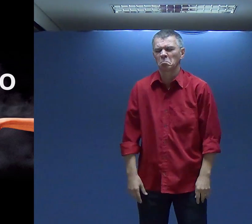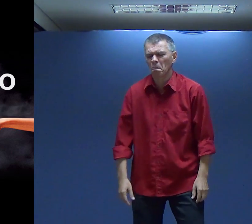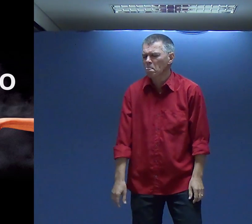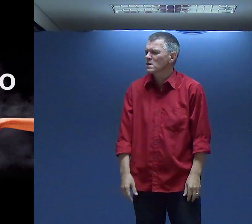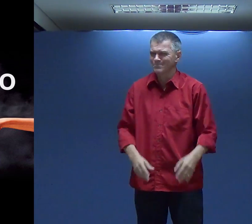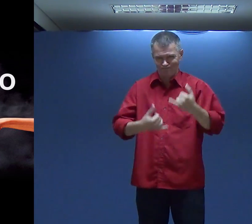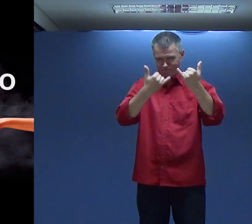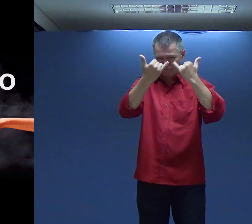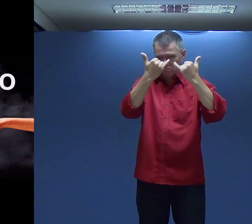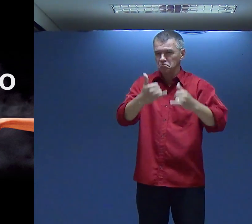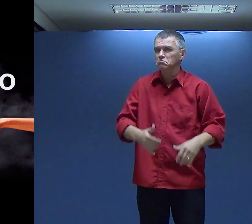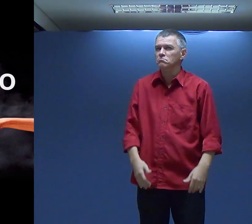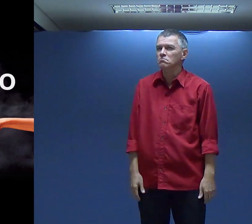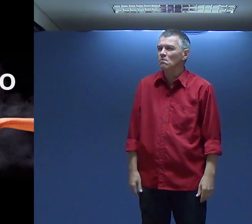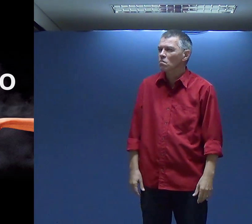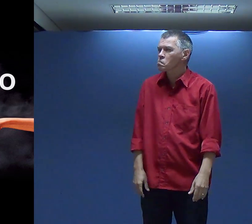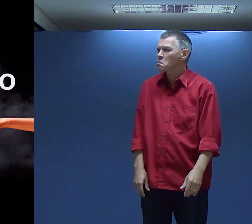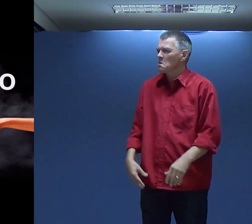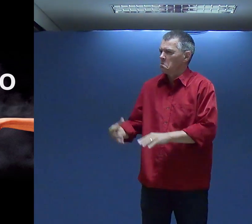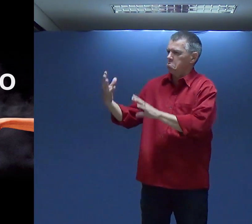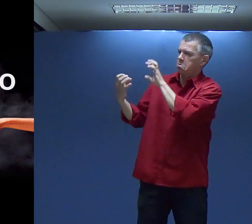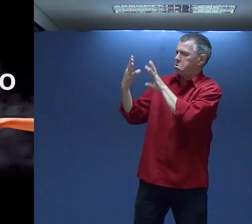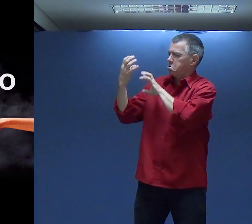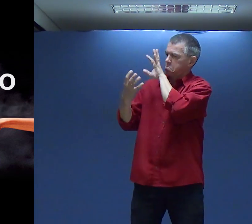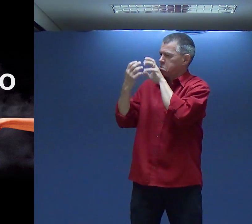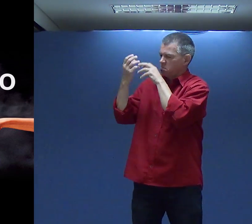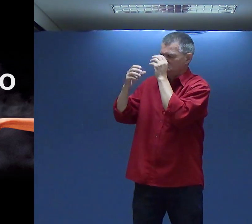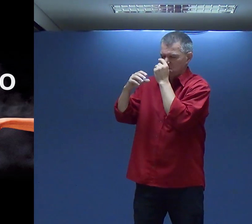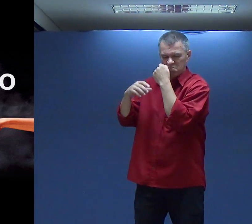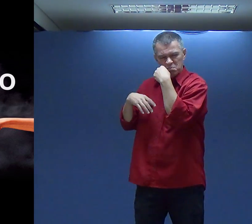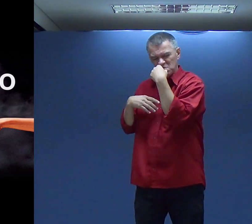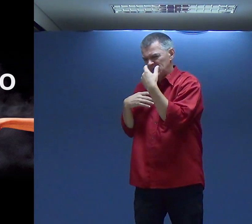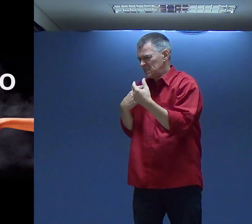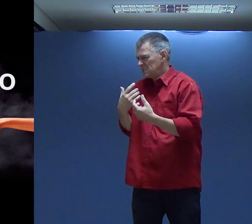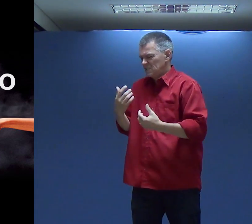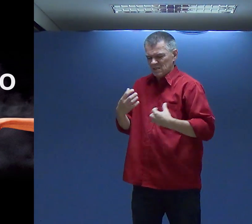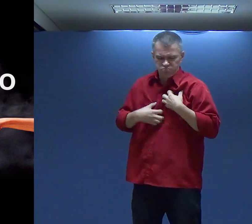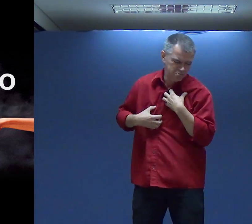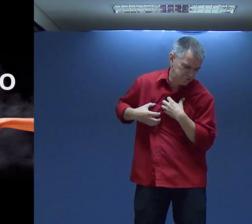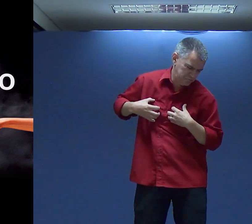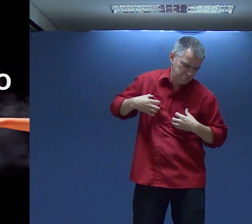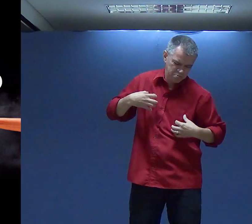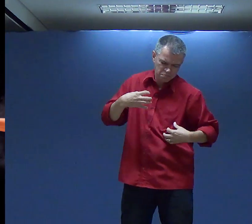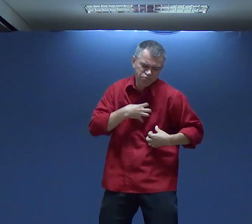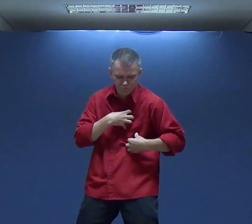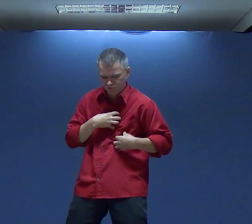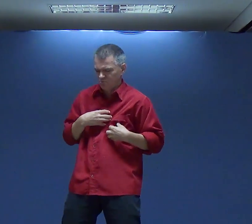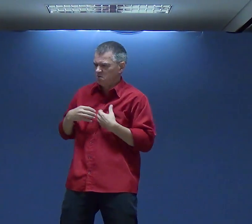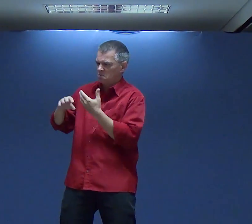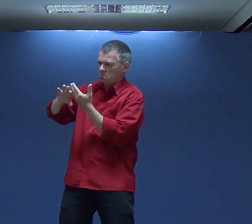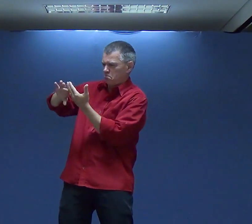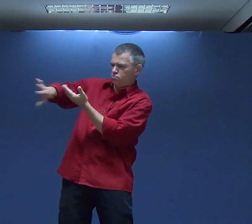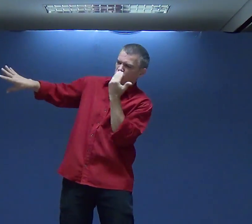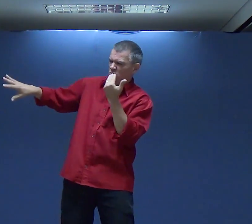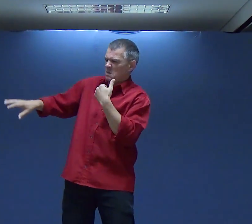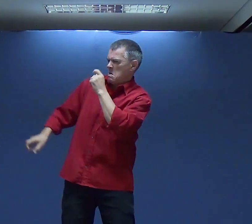só Eu estou vivendo Algo Vamos representar Aqui Estou vivendo Uma crise Uma grande crise